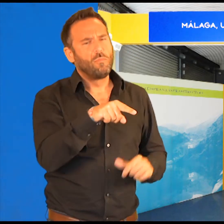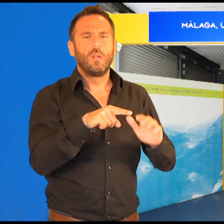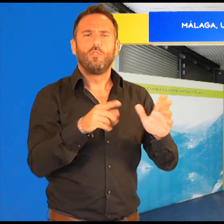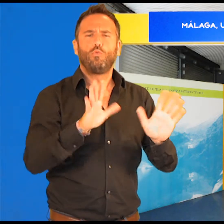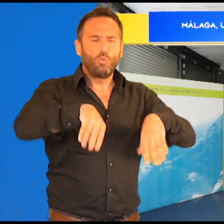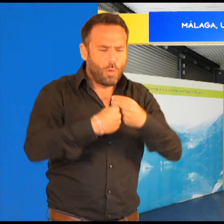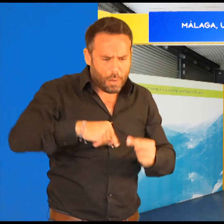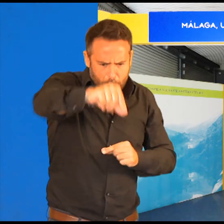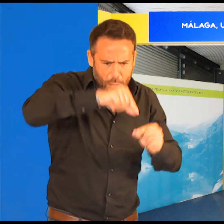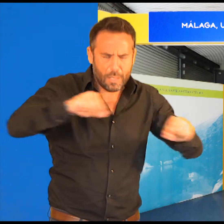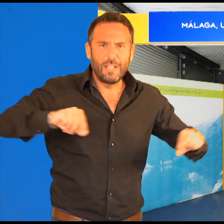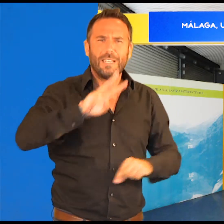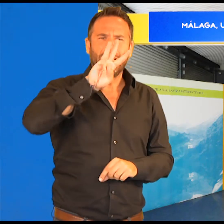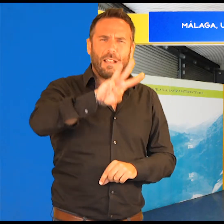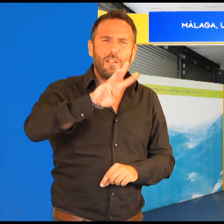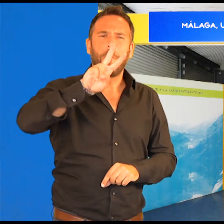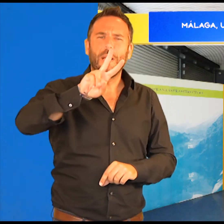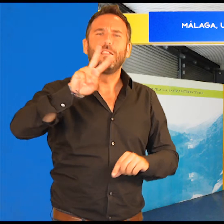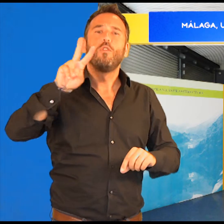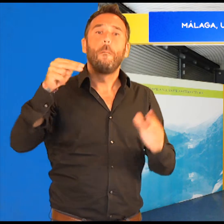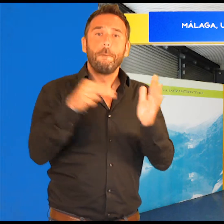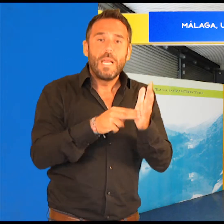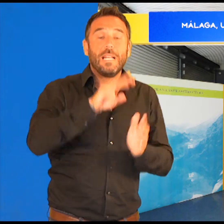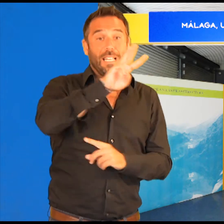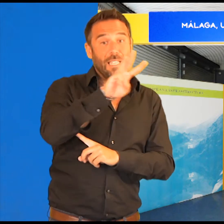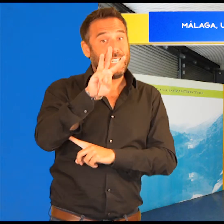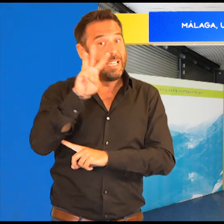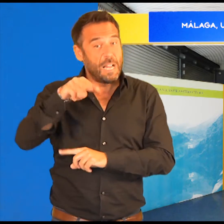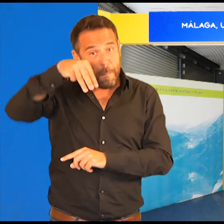322.233 metros cuadrados.